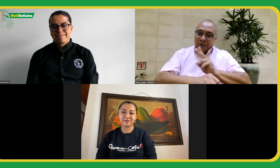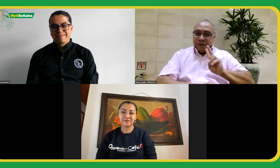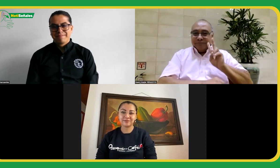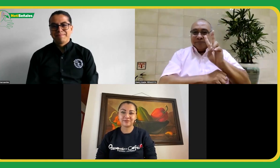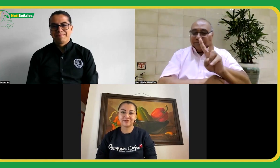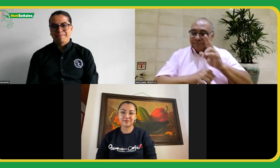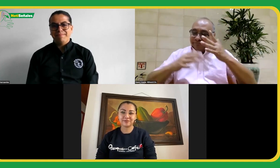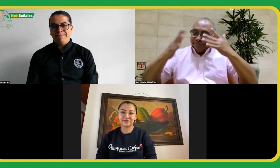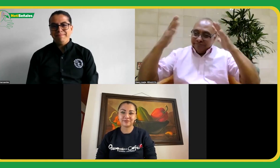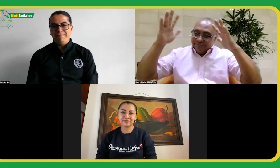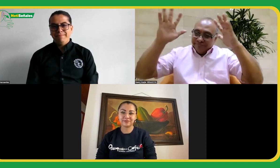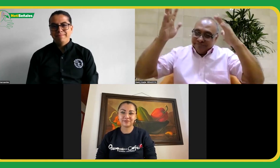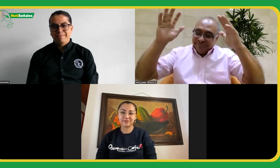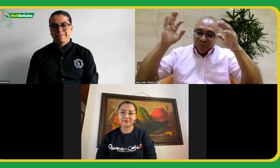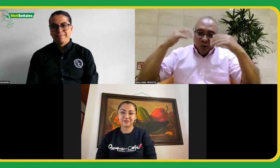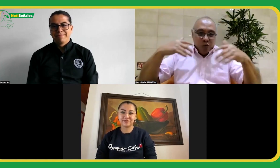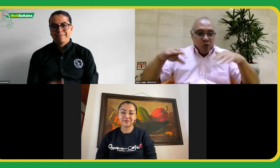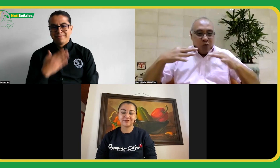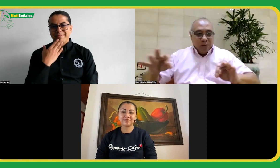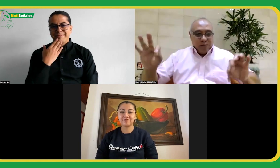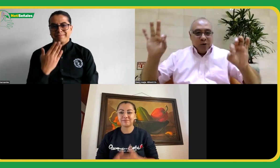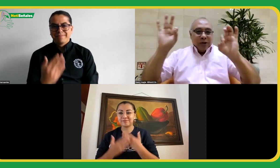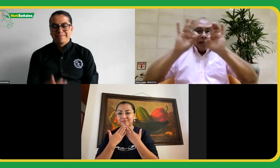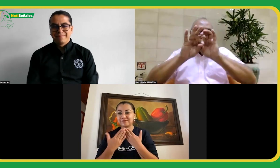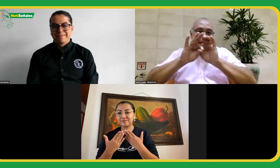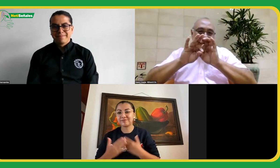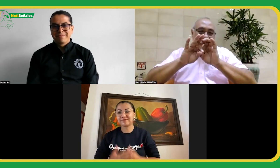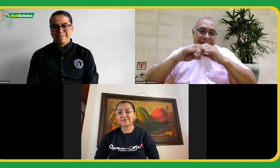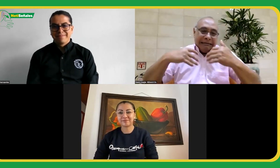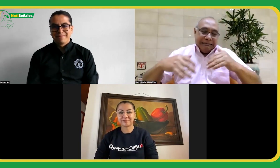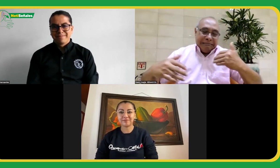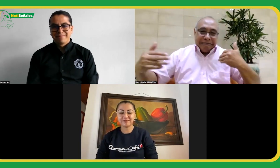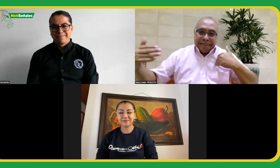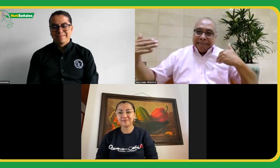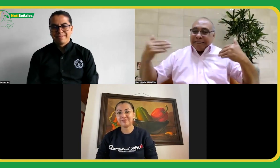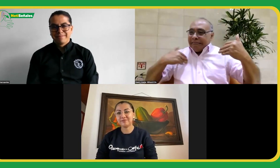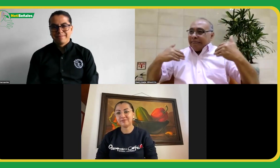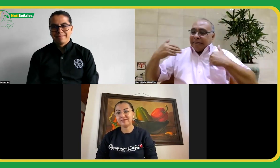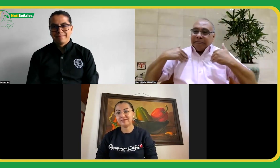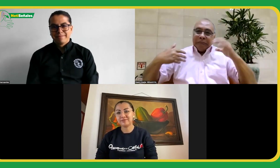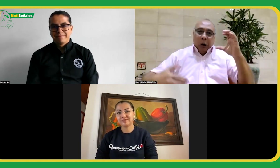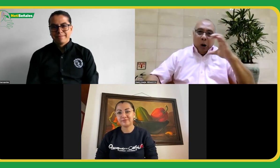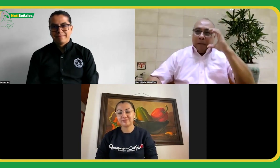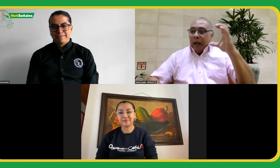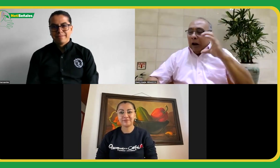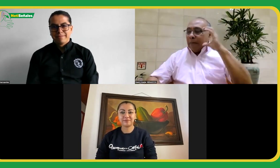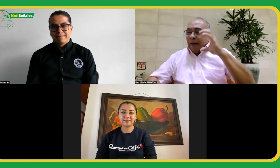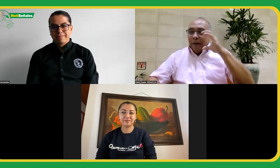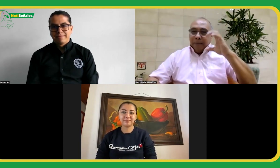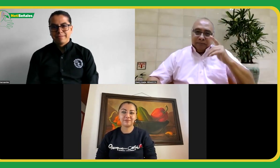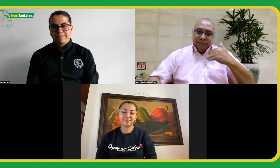ustedes dos hayan participado como delegados creo que esto es muy importante estamos en los comentarios de muchos